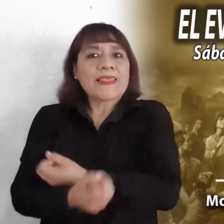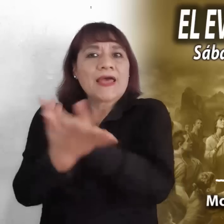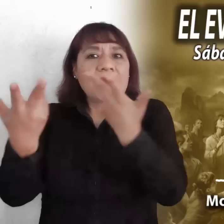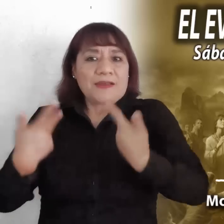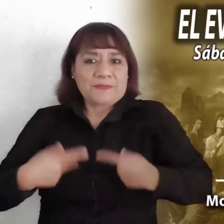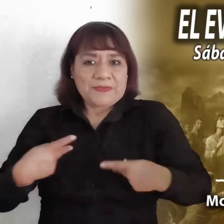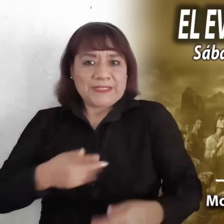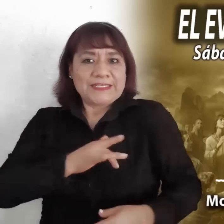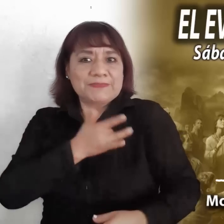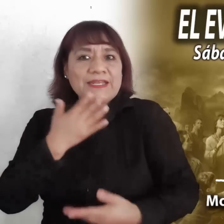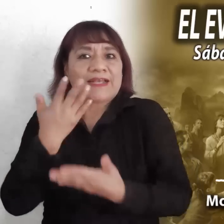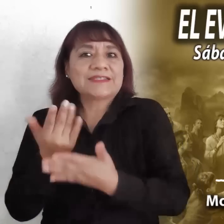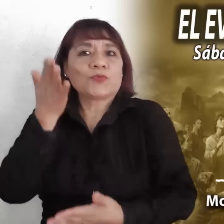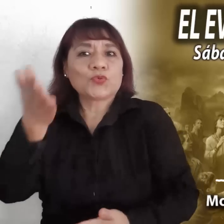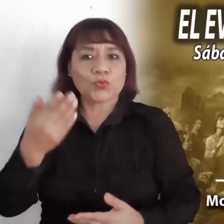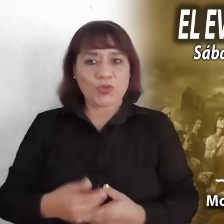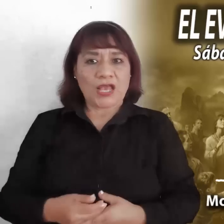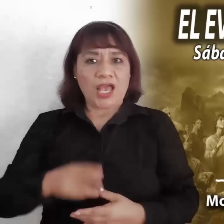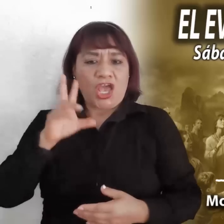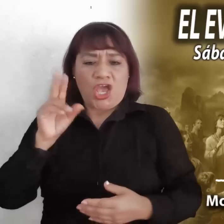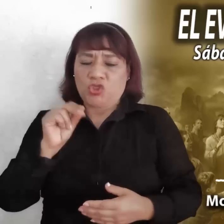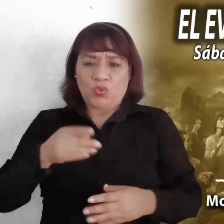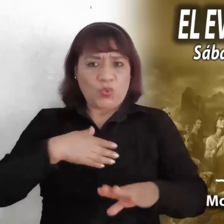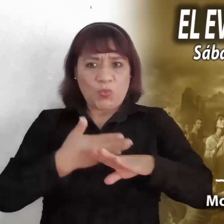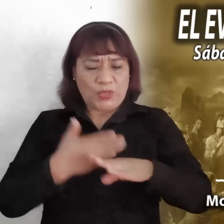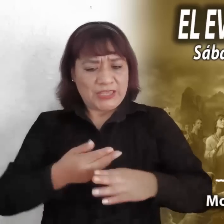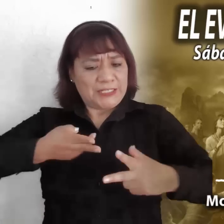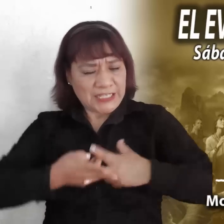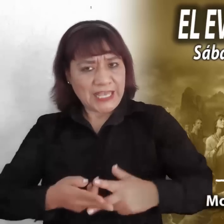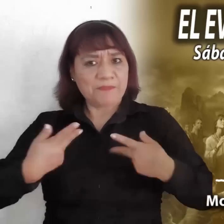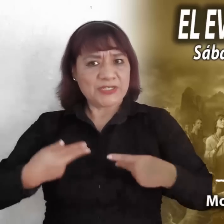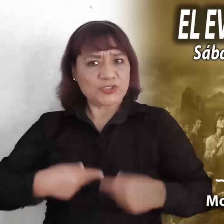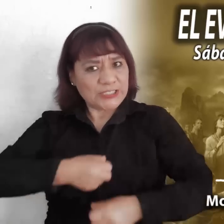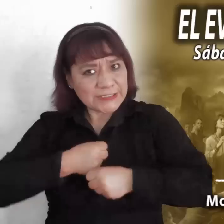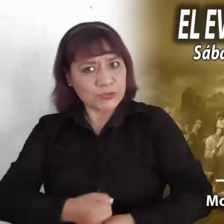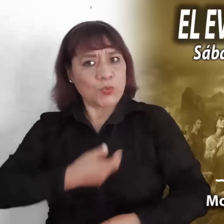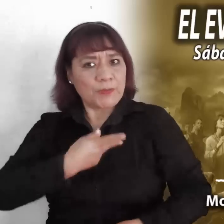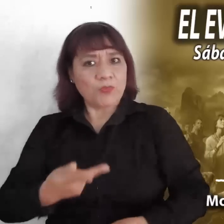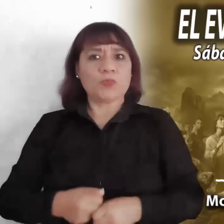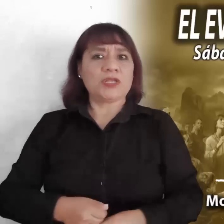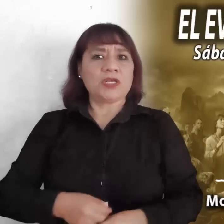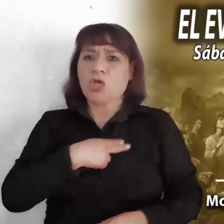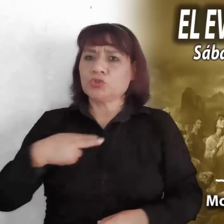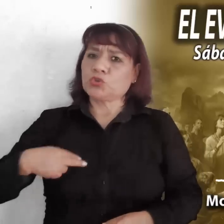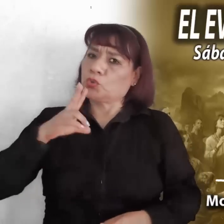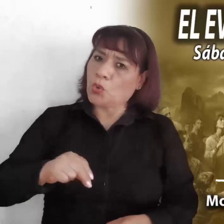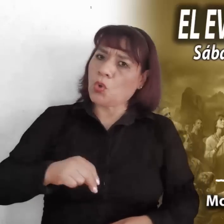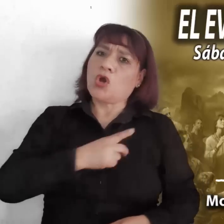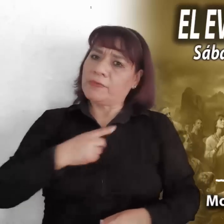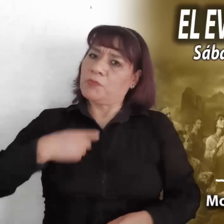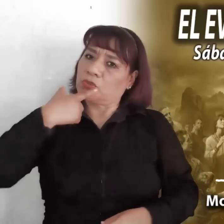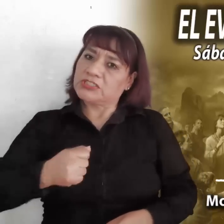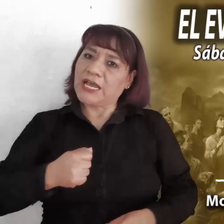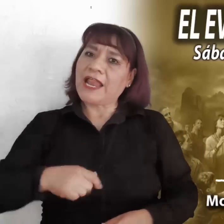tumbar la caña resquebrajada, no apagar la mecha que aún humea. Más bien luchar por la justicia y la verdad,